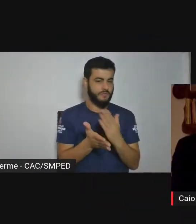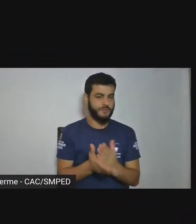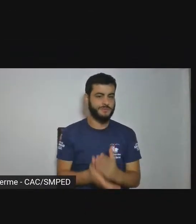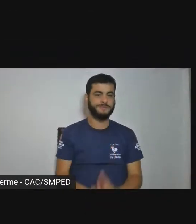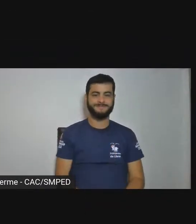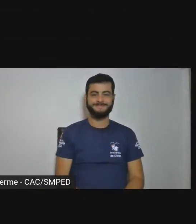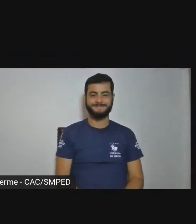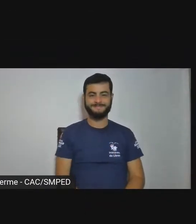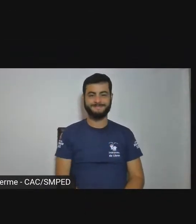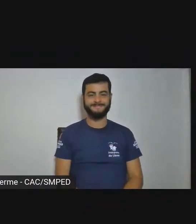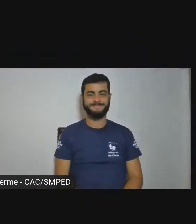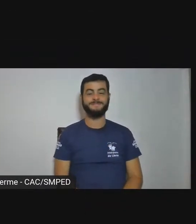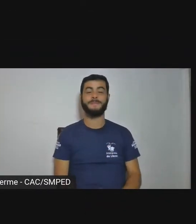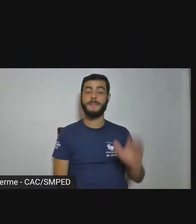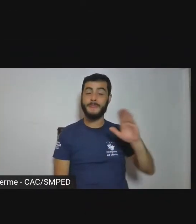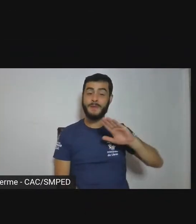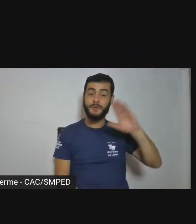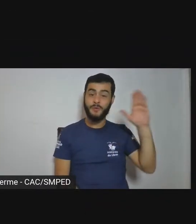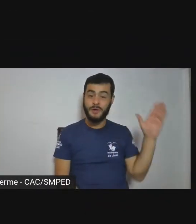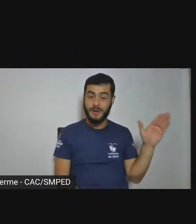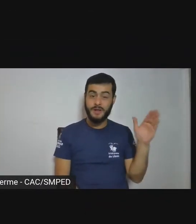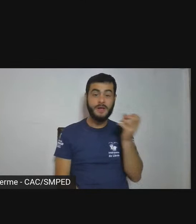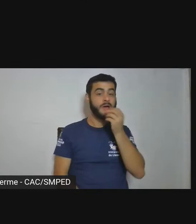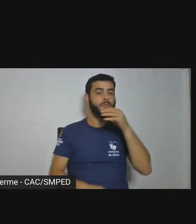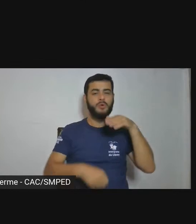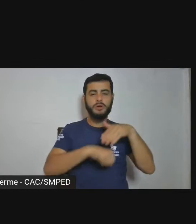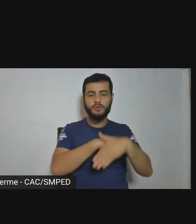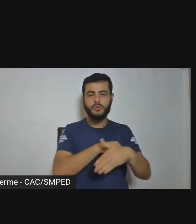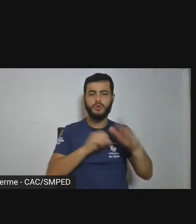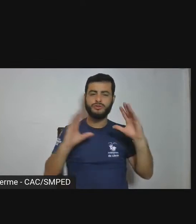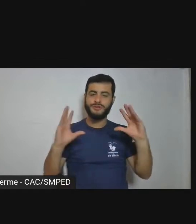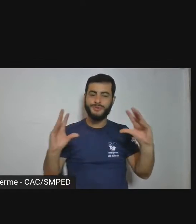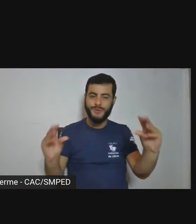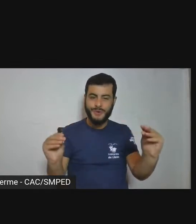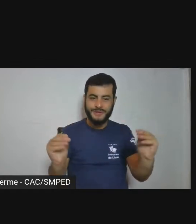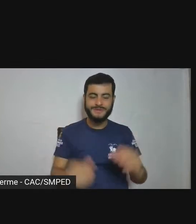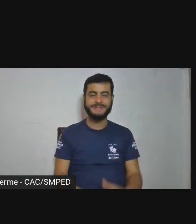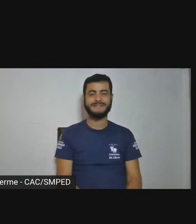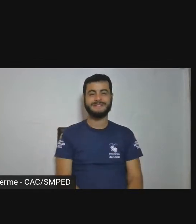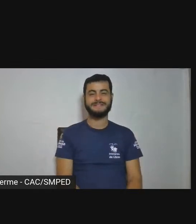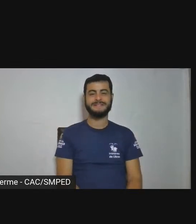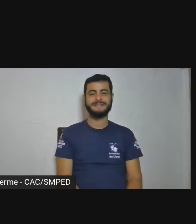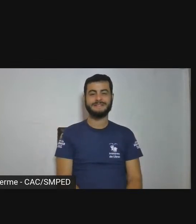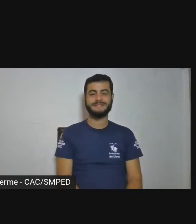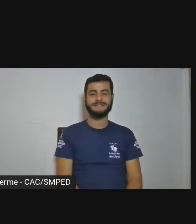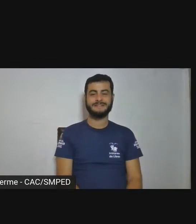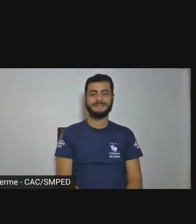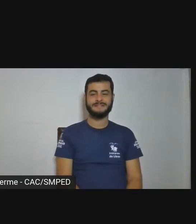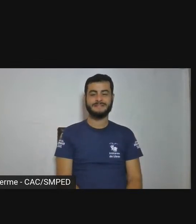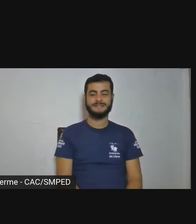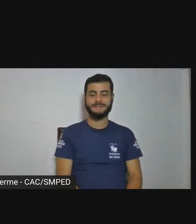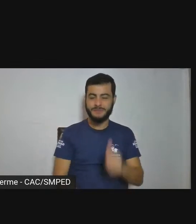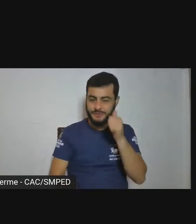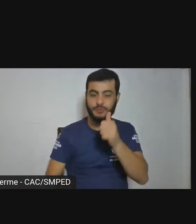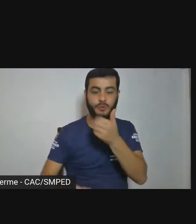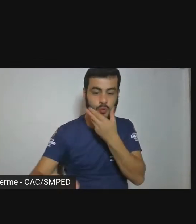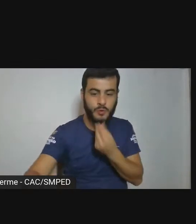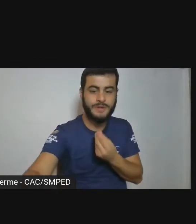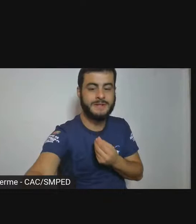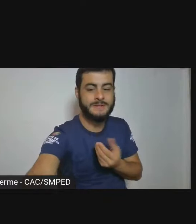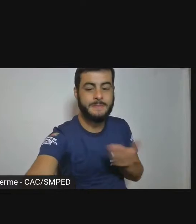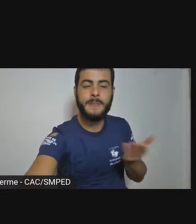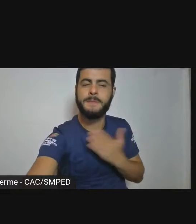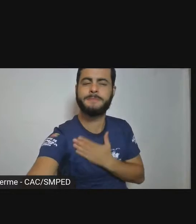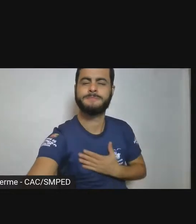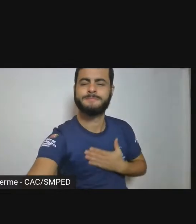Olá, boa noite a todos e a todas. Então, foi um prazer enorme no começo desse ano